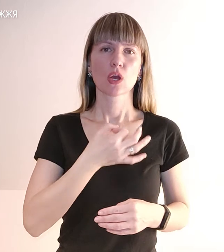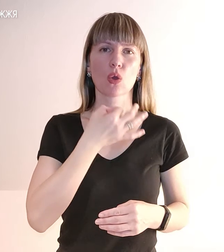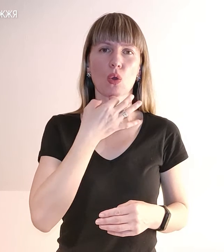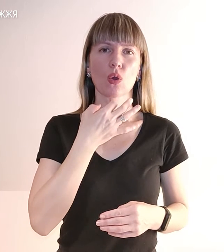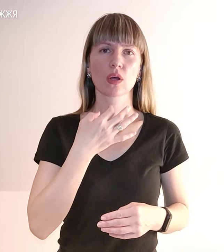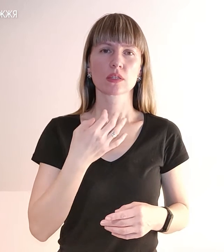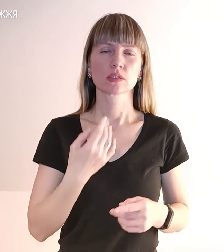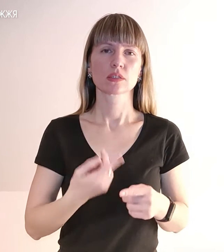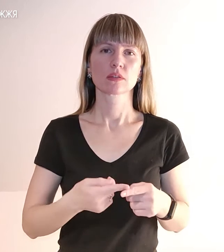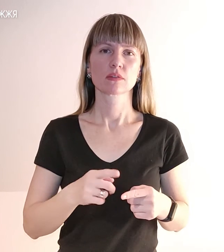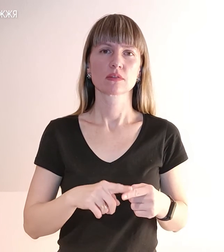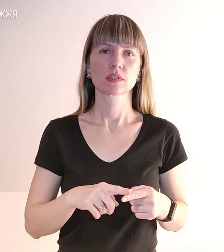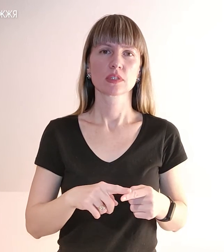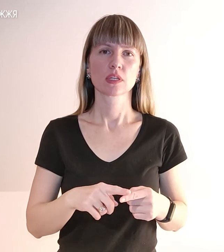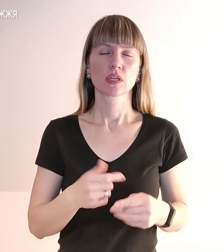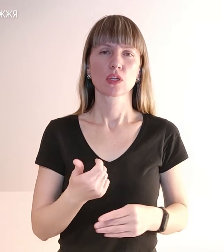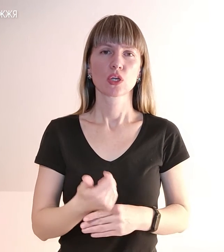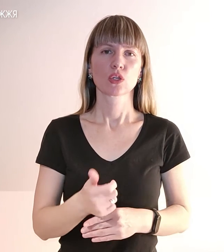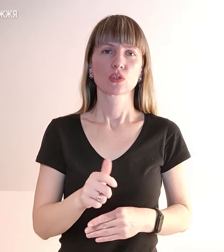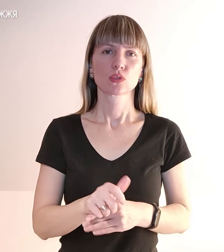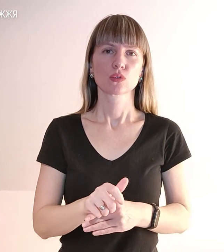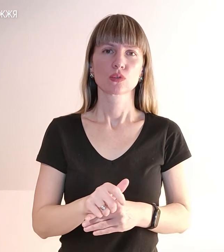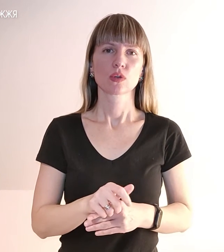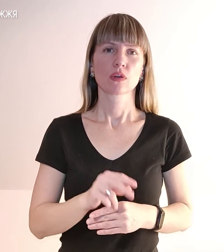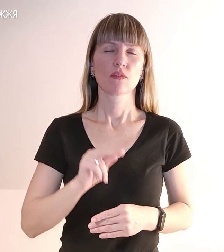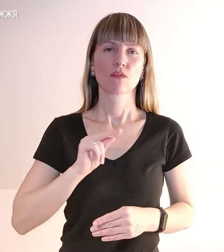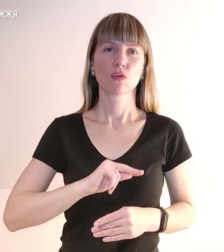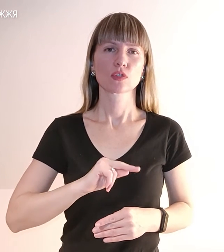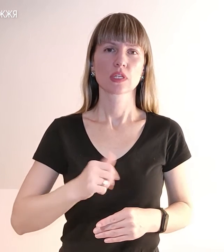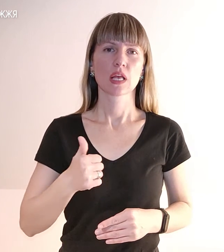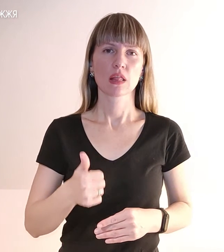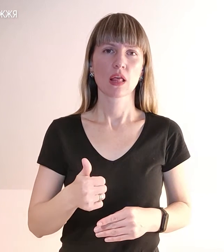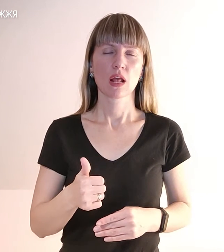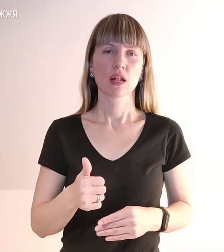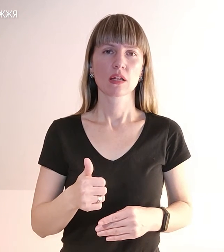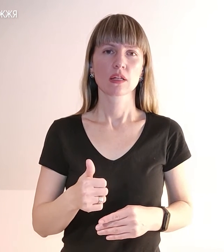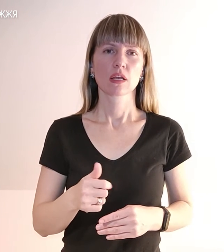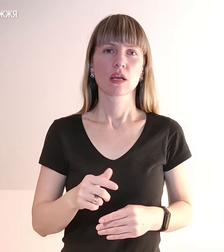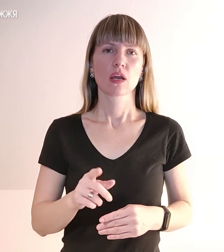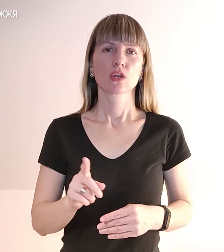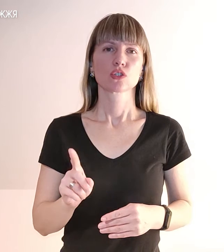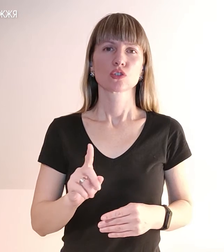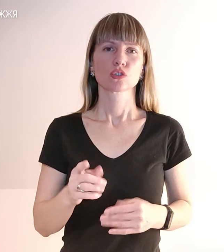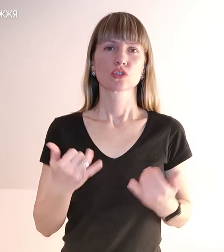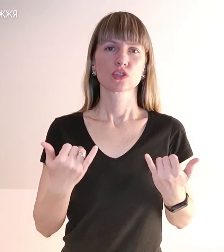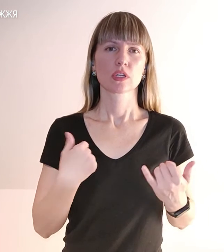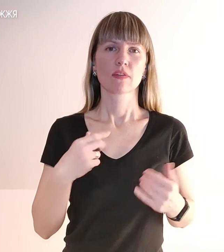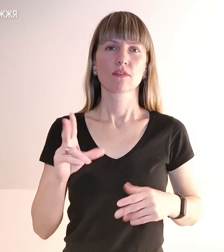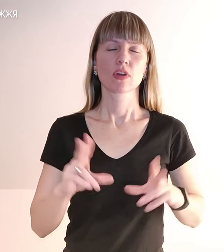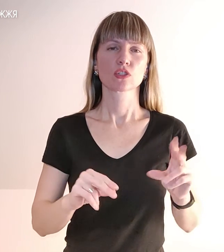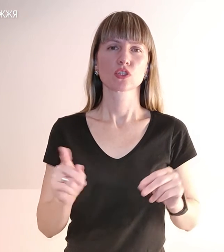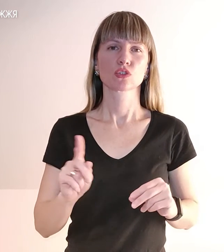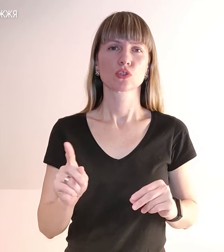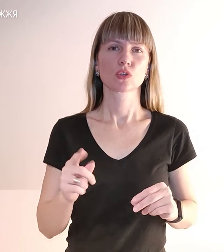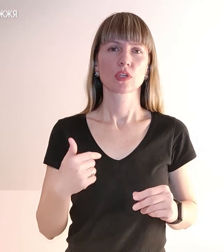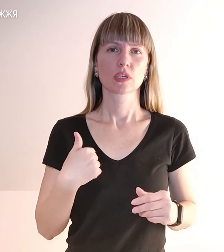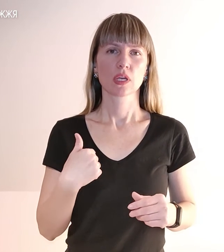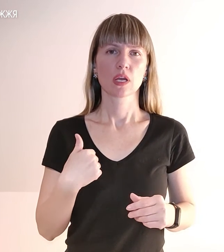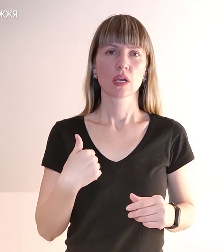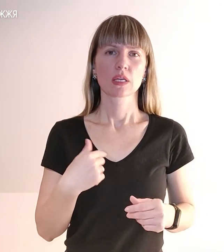Це настільки функціональна штучка, що я тепер взагалі вважаю, що закінчиться